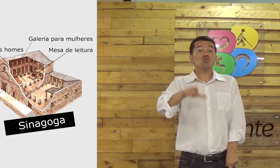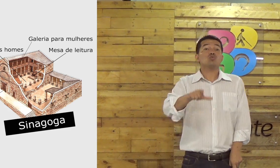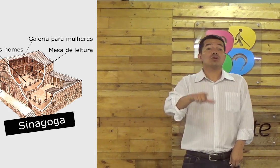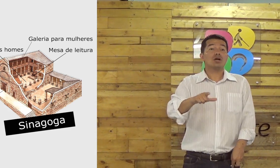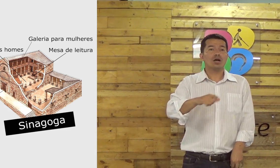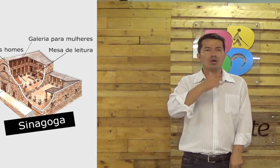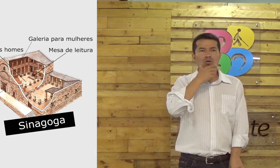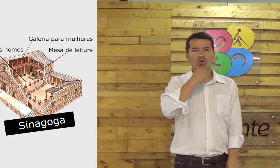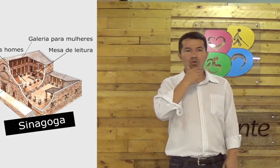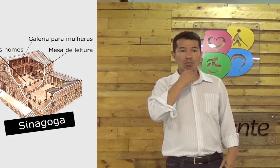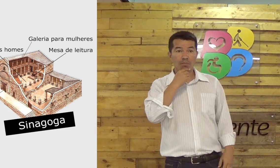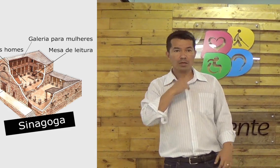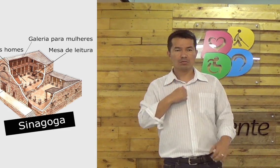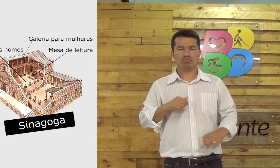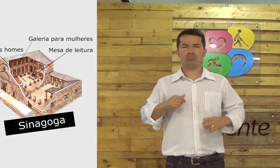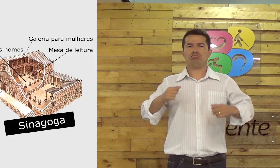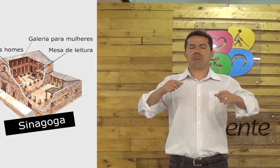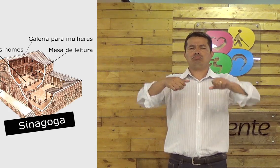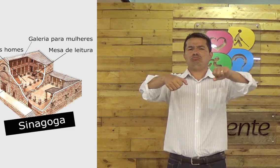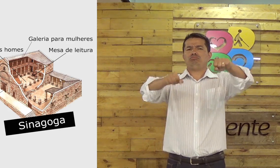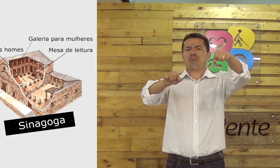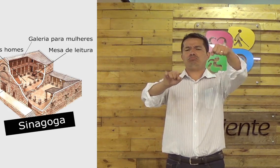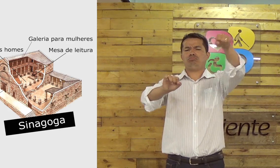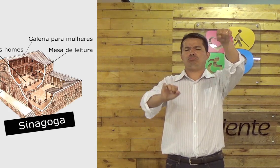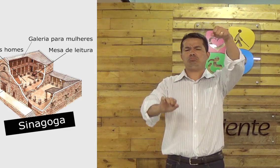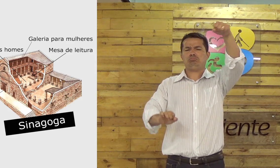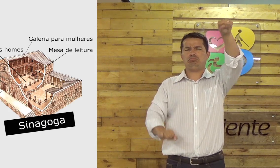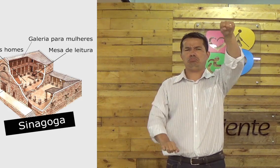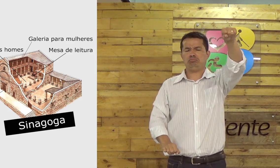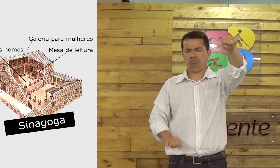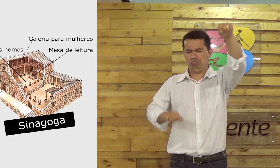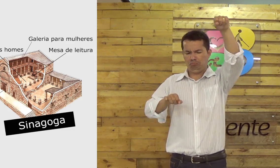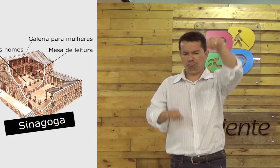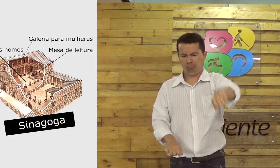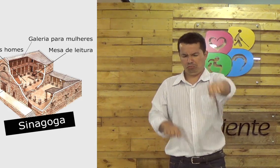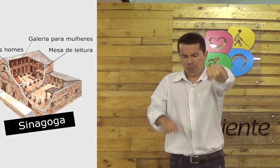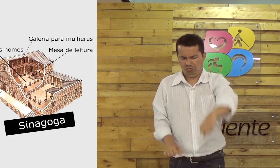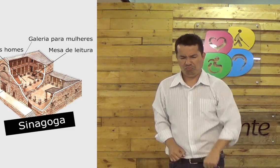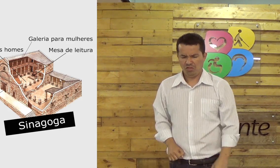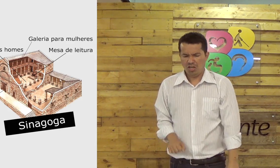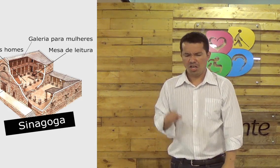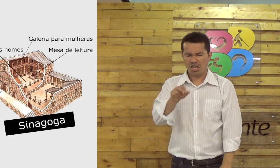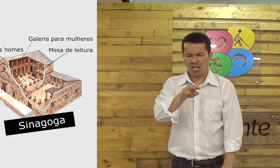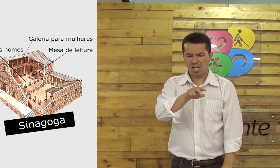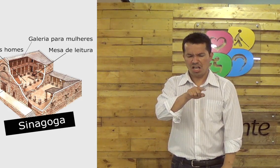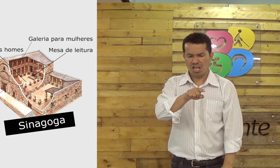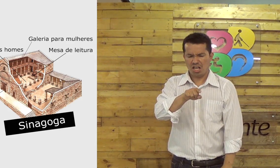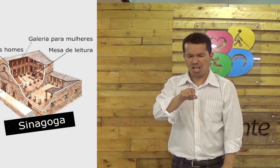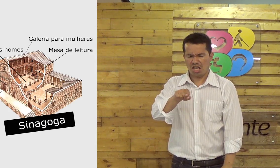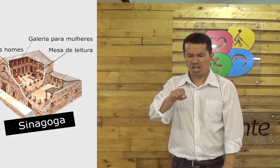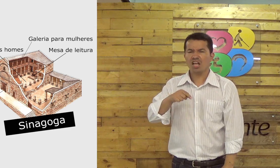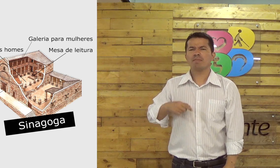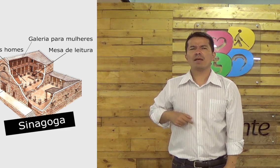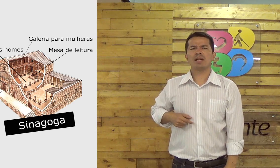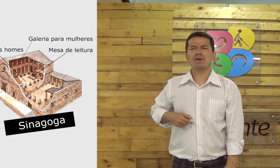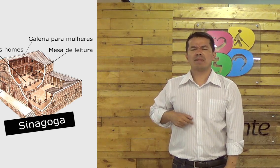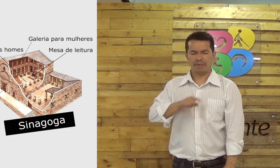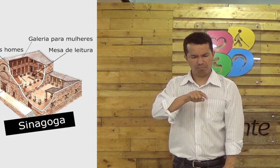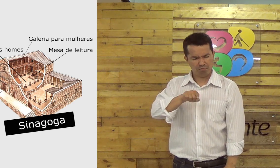E ali tinha um lugar que os homens desenrolavam seus pergaminhos e recitavam o que estava escrito